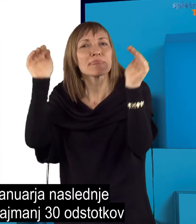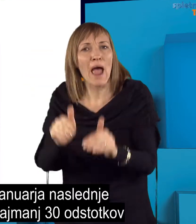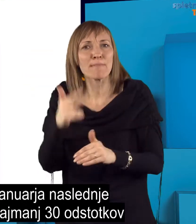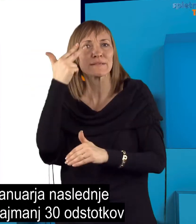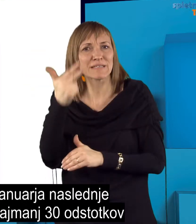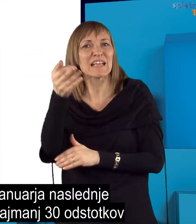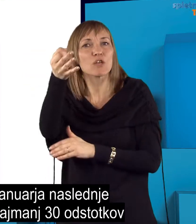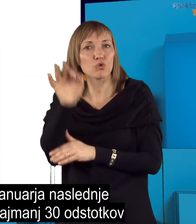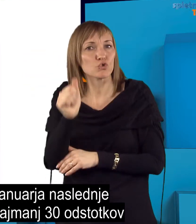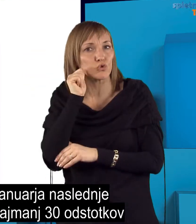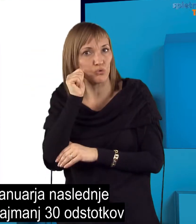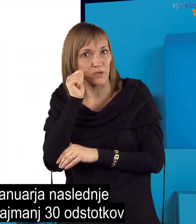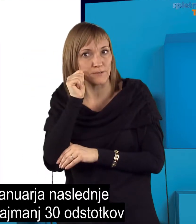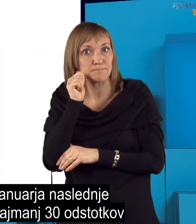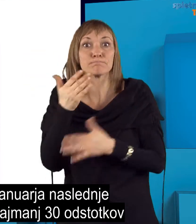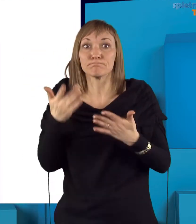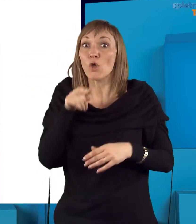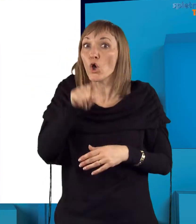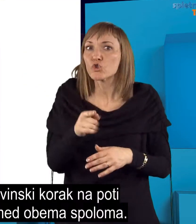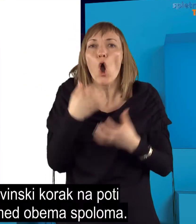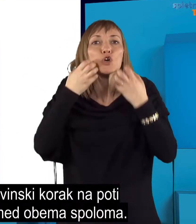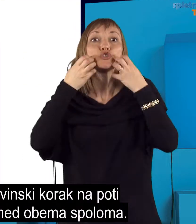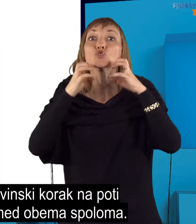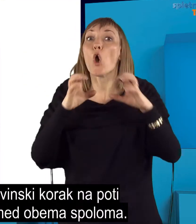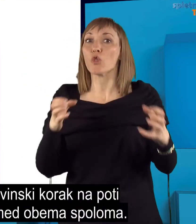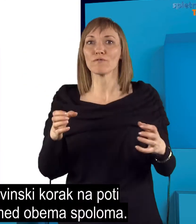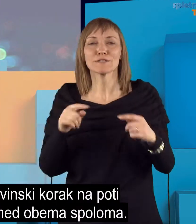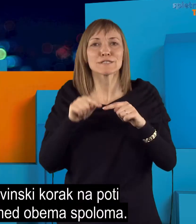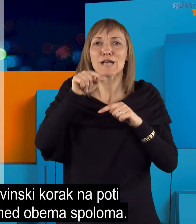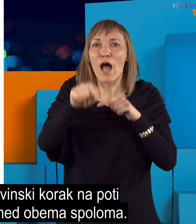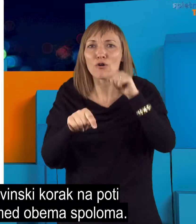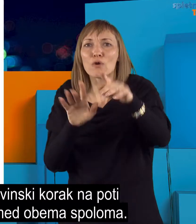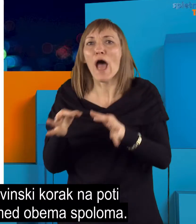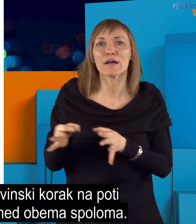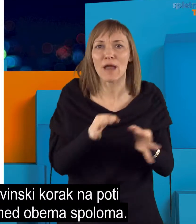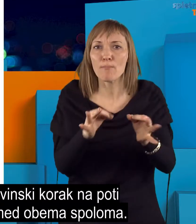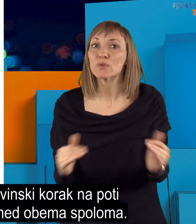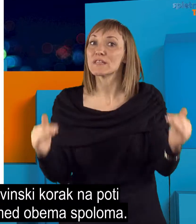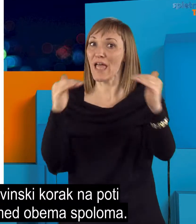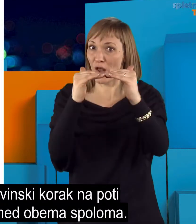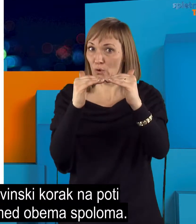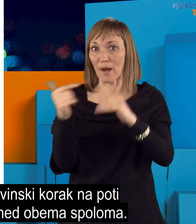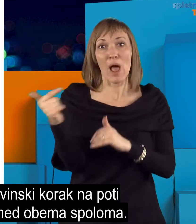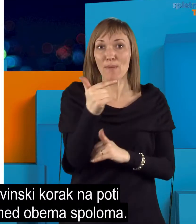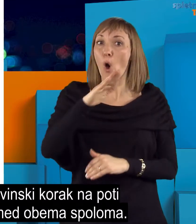30 odstotkov žensk. To je zgodovinski korak na poti do enakopravnosti med obema spoloma.